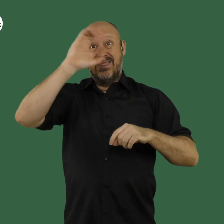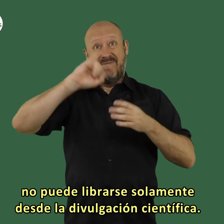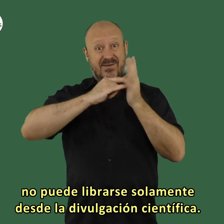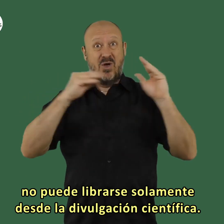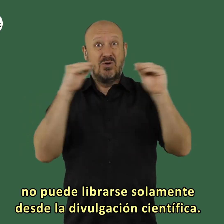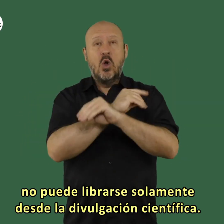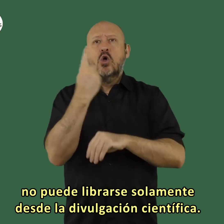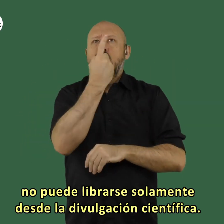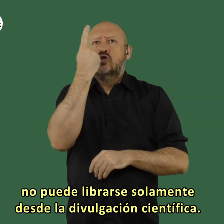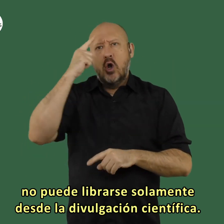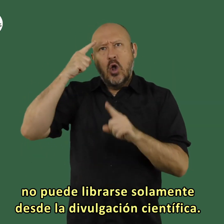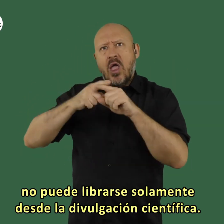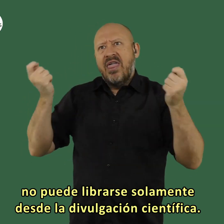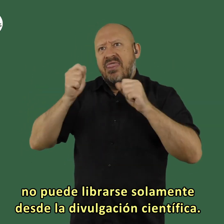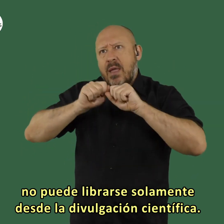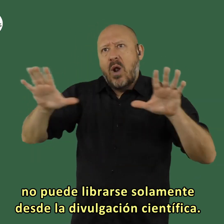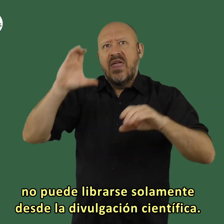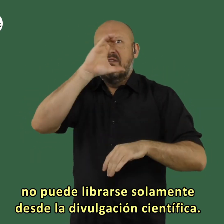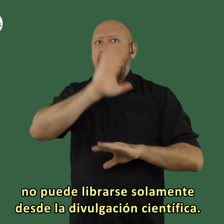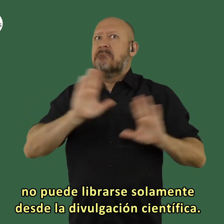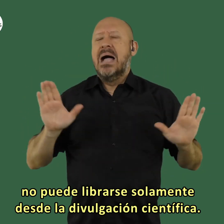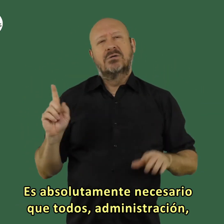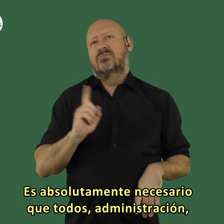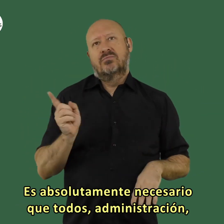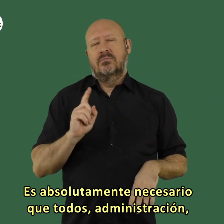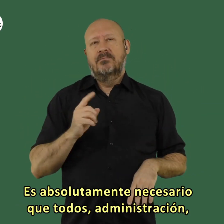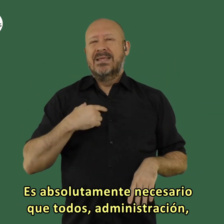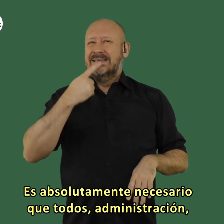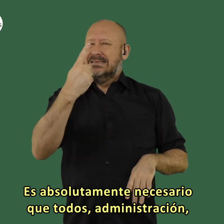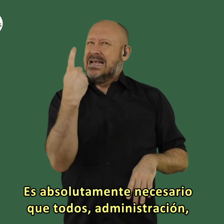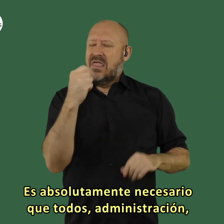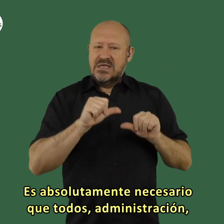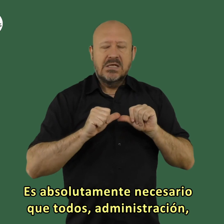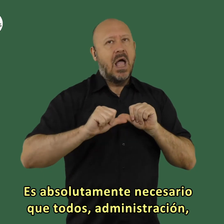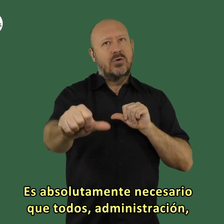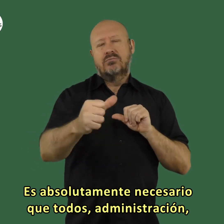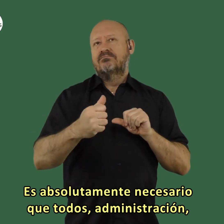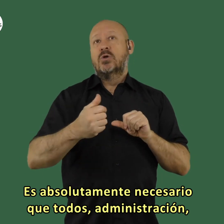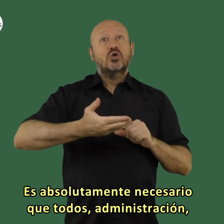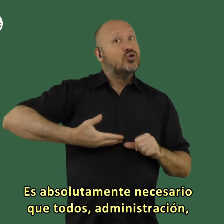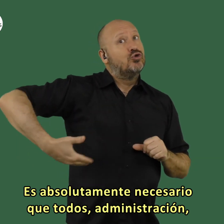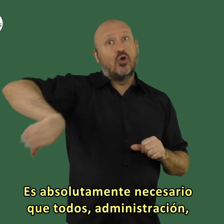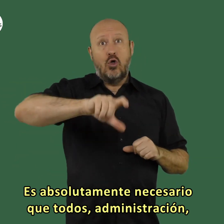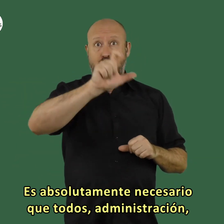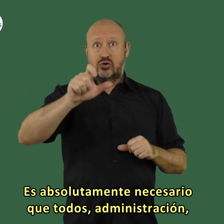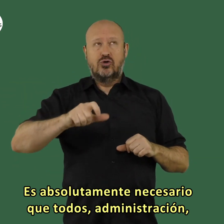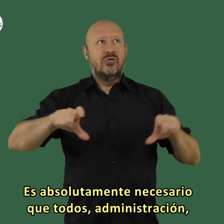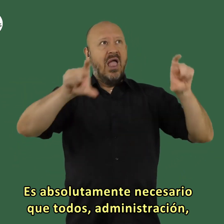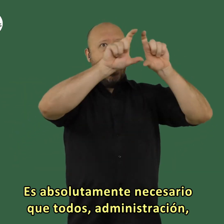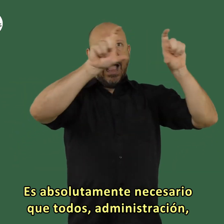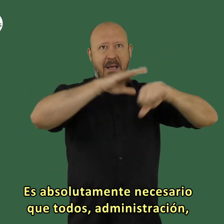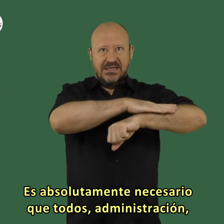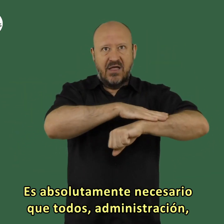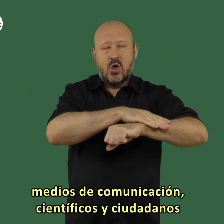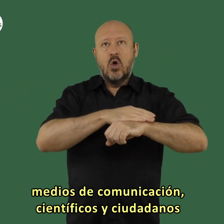pseudocientífico no puede librarse solamente desde la divulgación científica es absolutamente necesario que todos